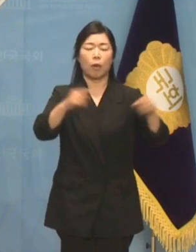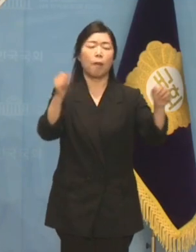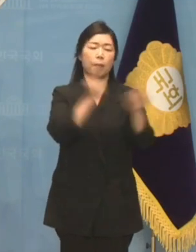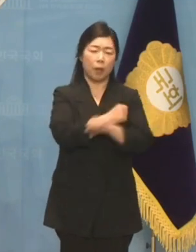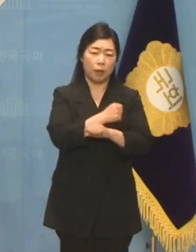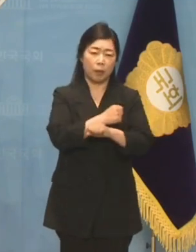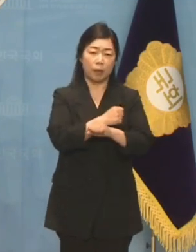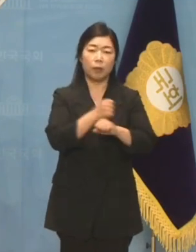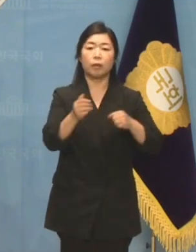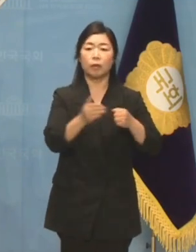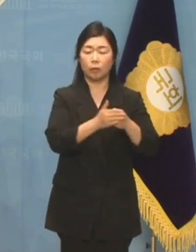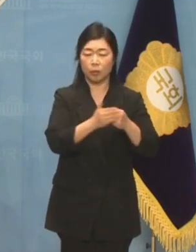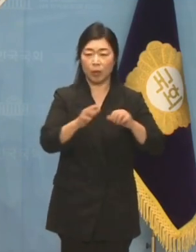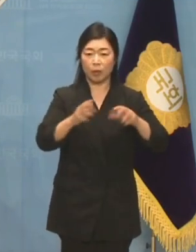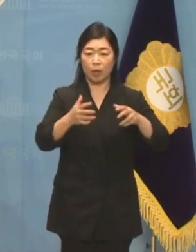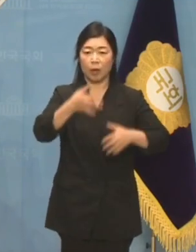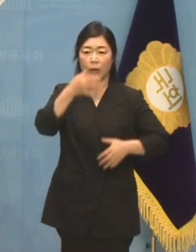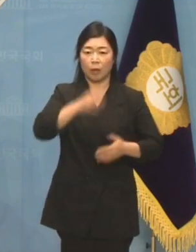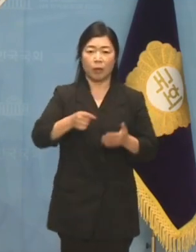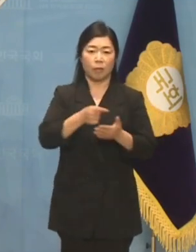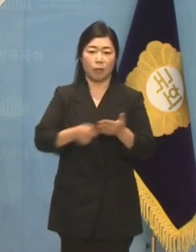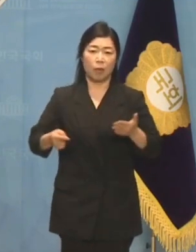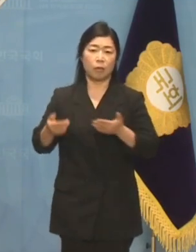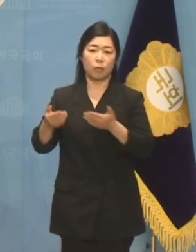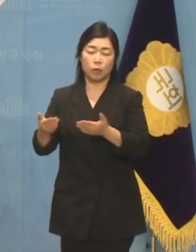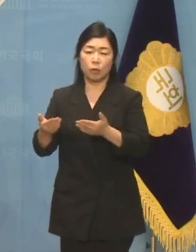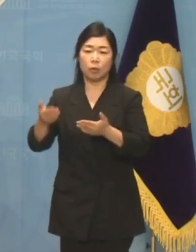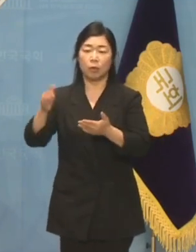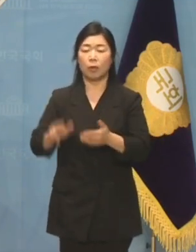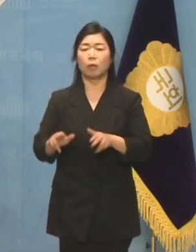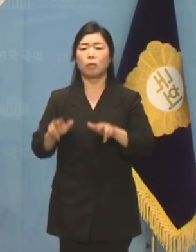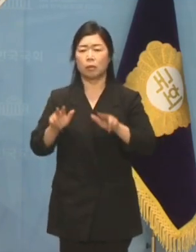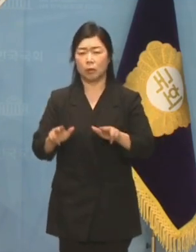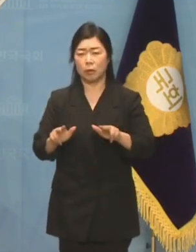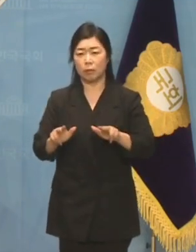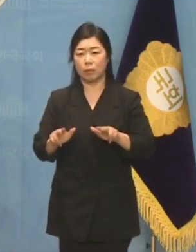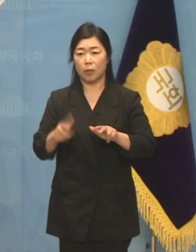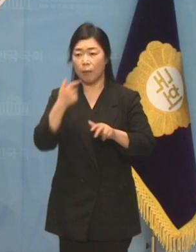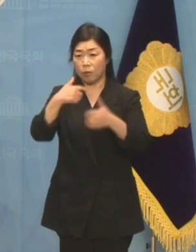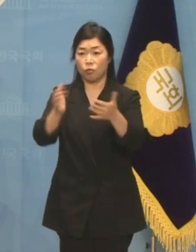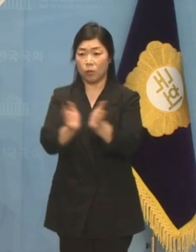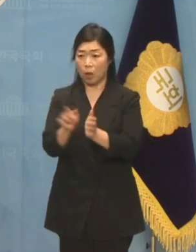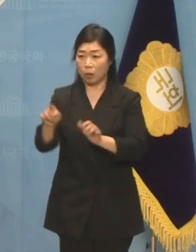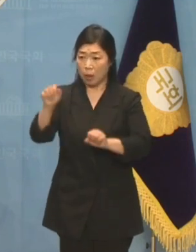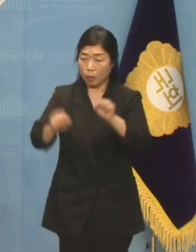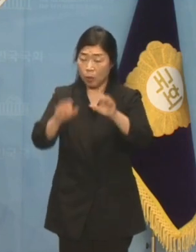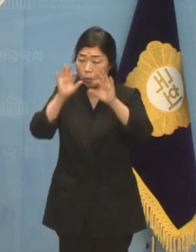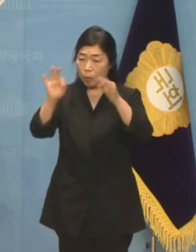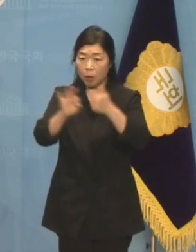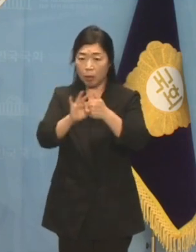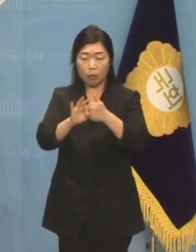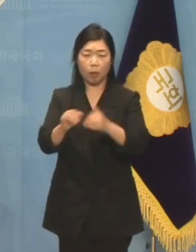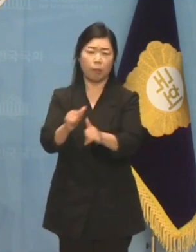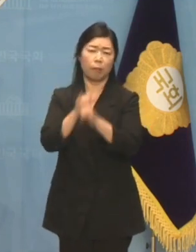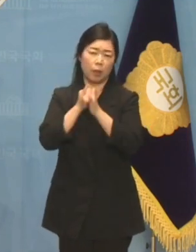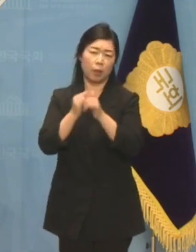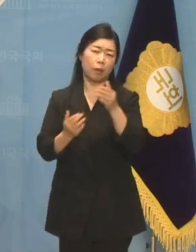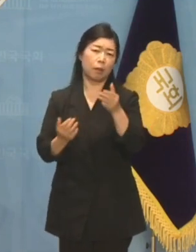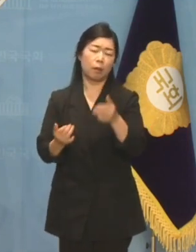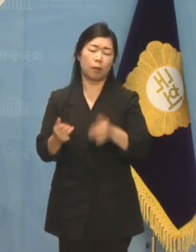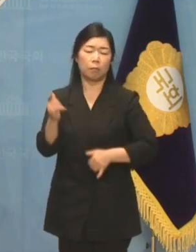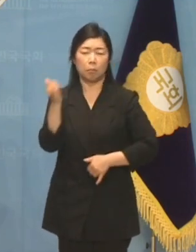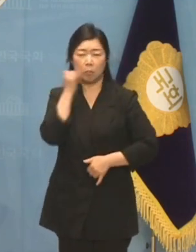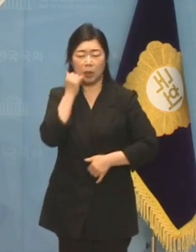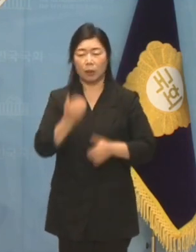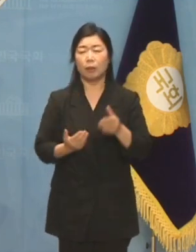국익을 내팽기친 민주당이 이제는 외교 자해에 나서고 있습니다. 당대표의 사벌 리스크에 의한